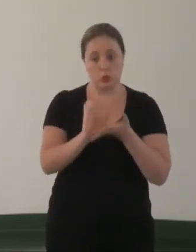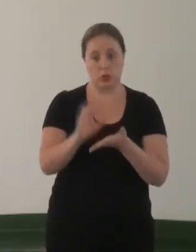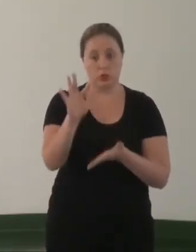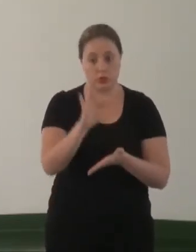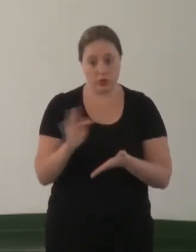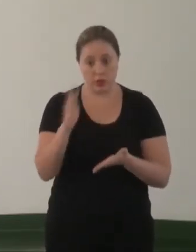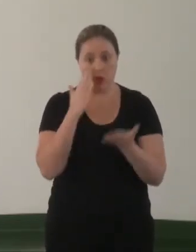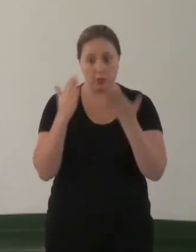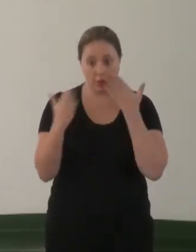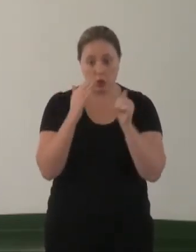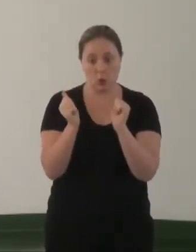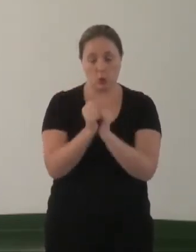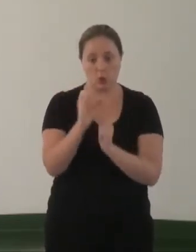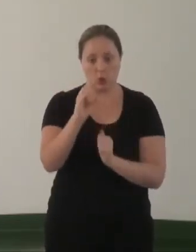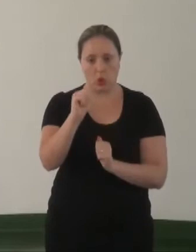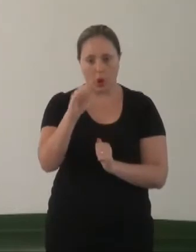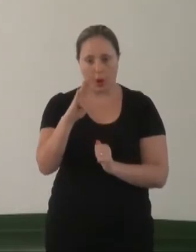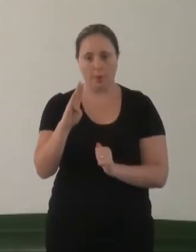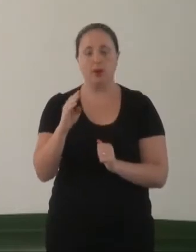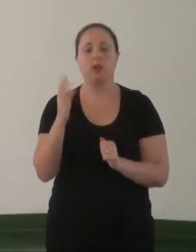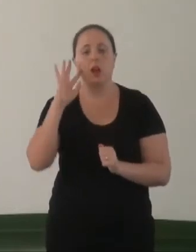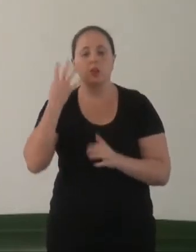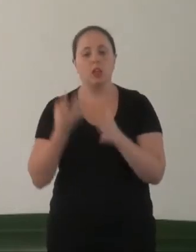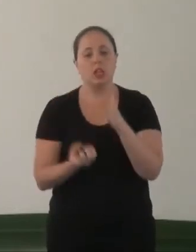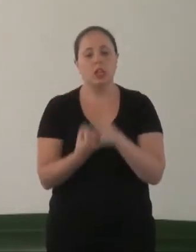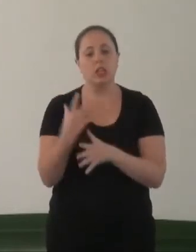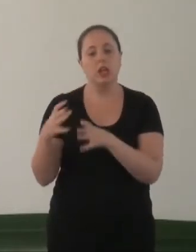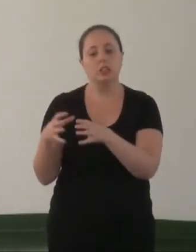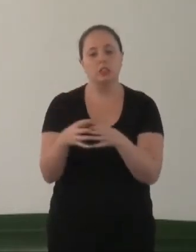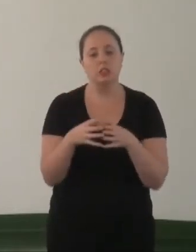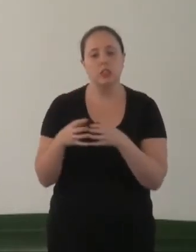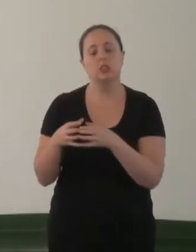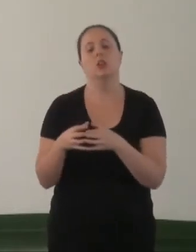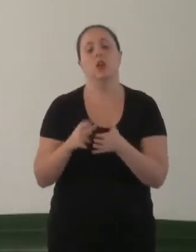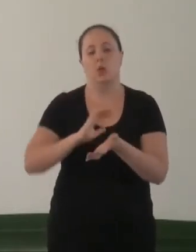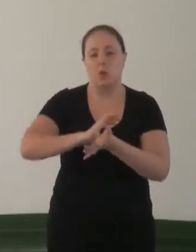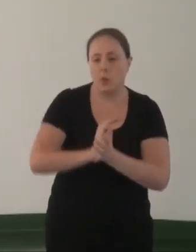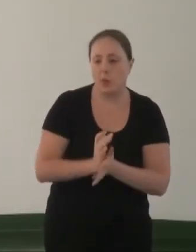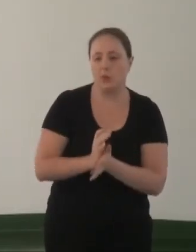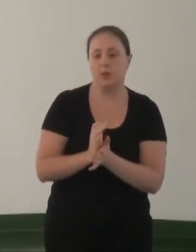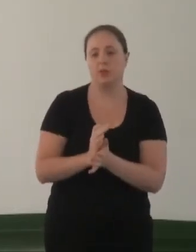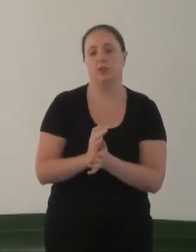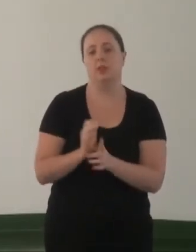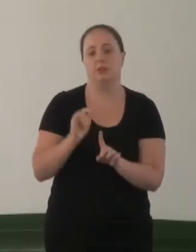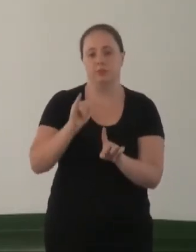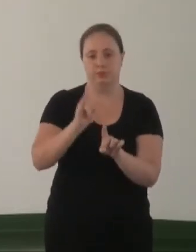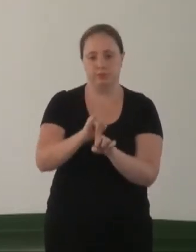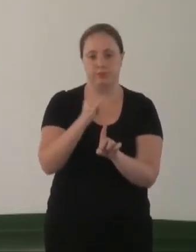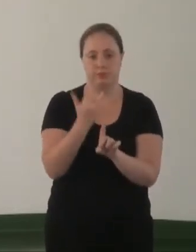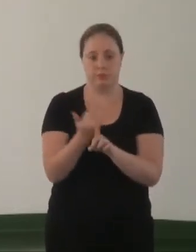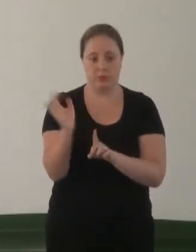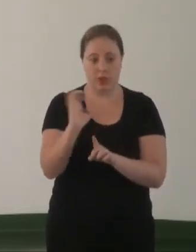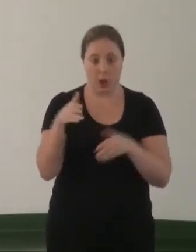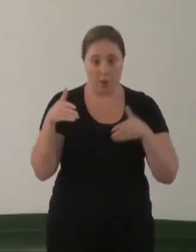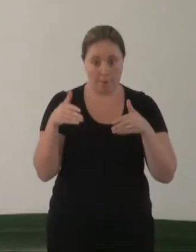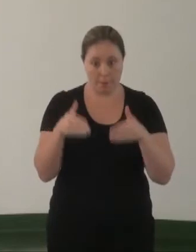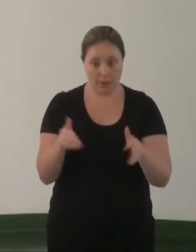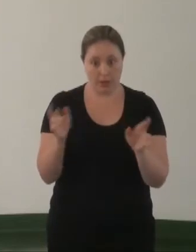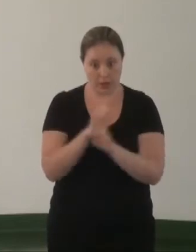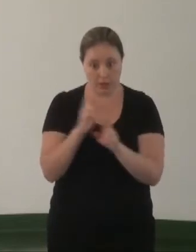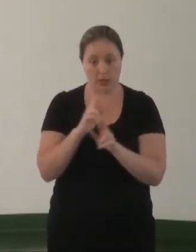resolveu criar nos estados comitês de enfrentamento à homofobia com a participação em rede das